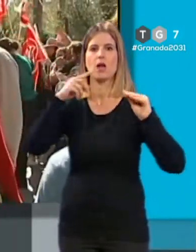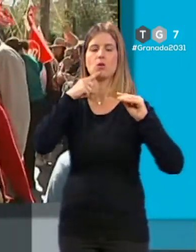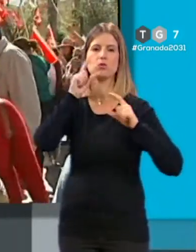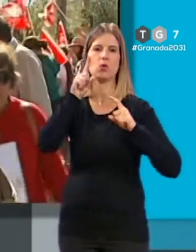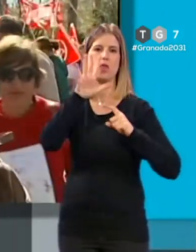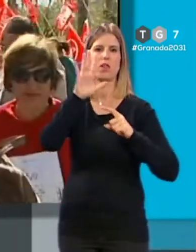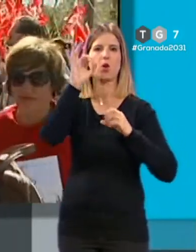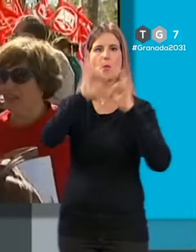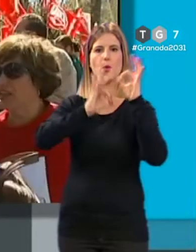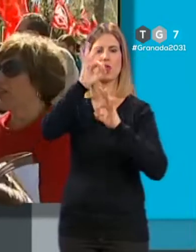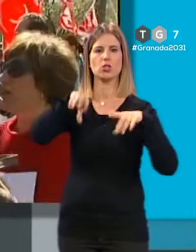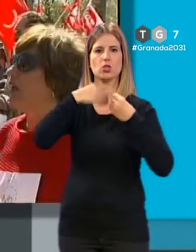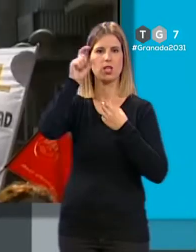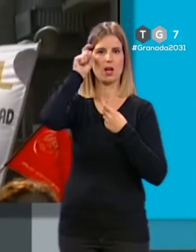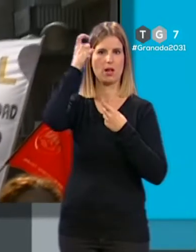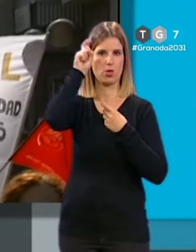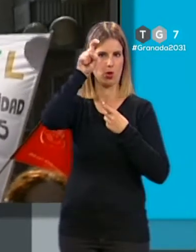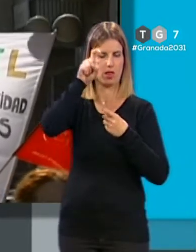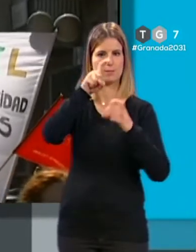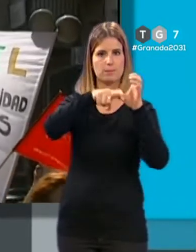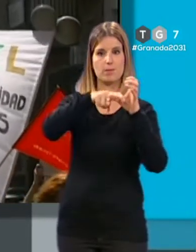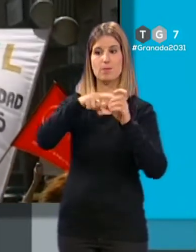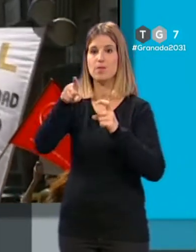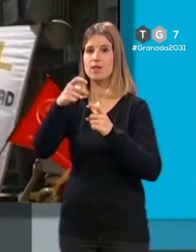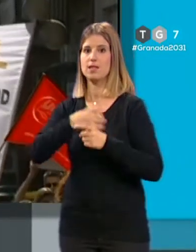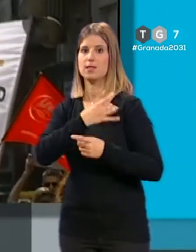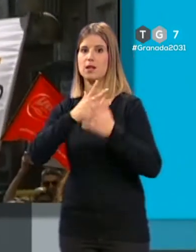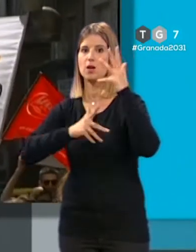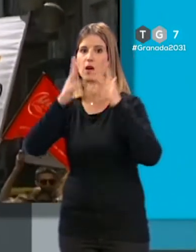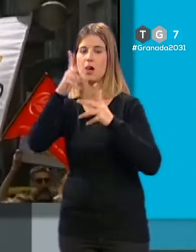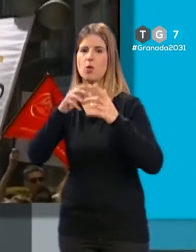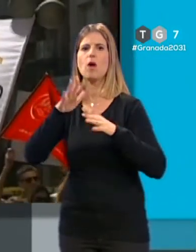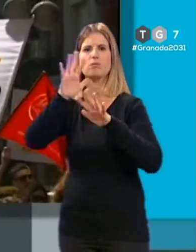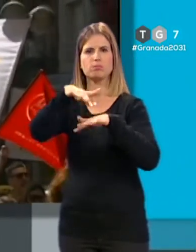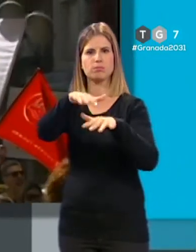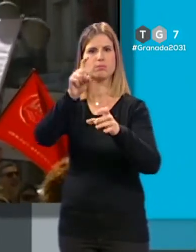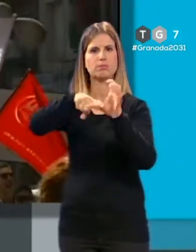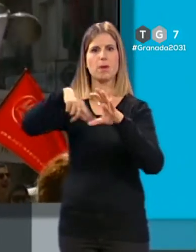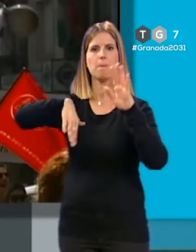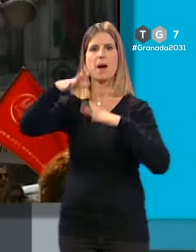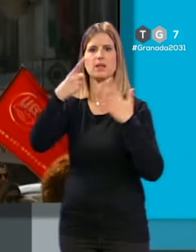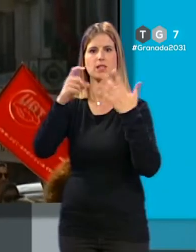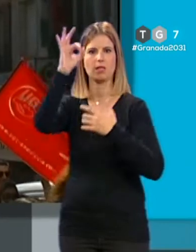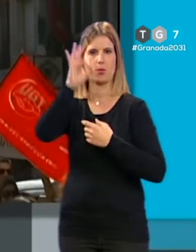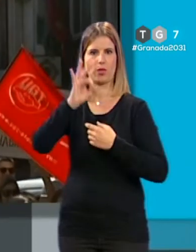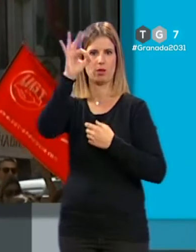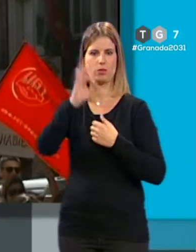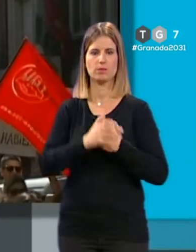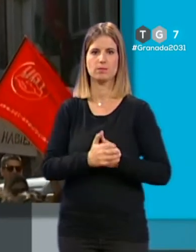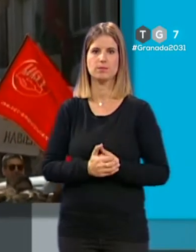5% de los docentes mientras que los sindicatos calculan que el seguimiento de la misma supera el 60%.